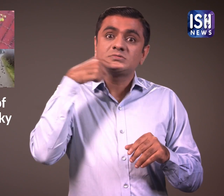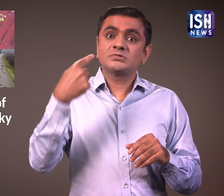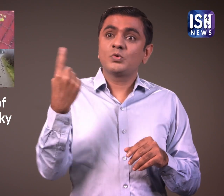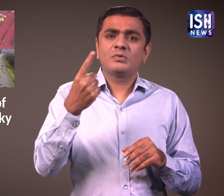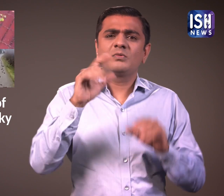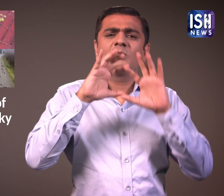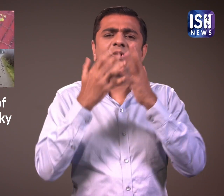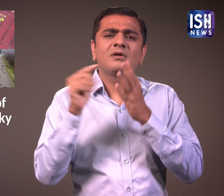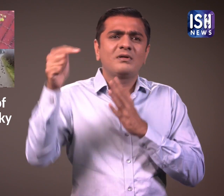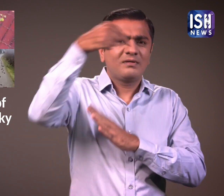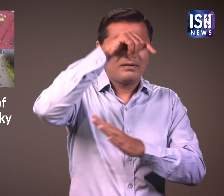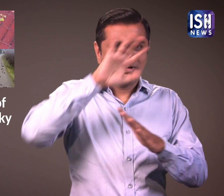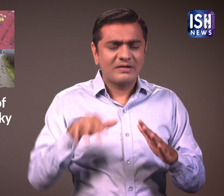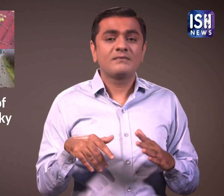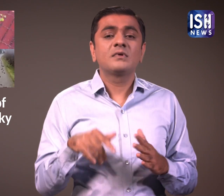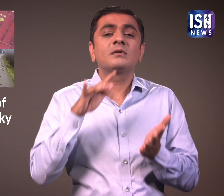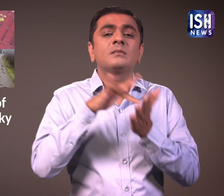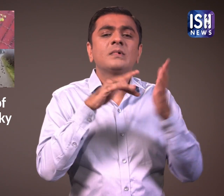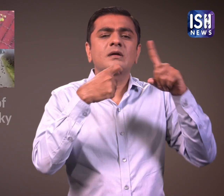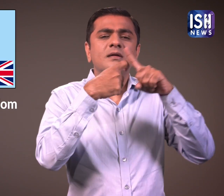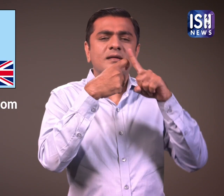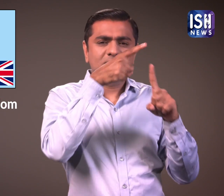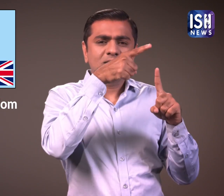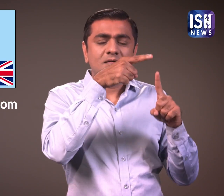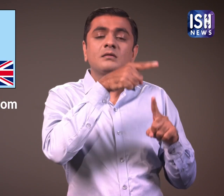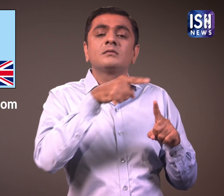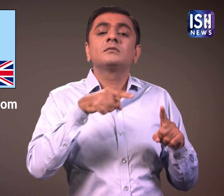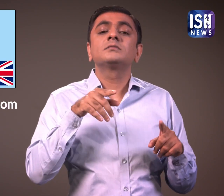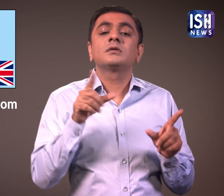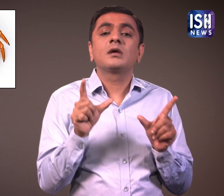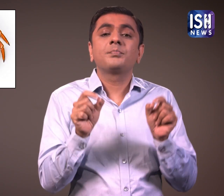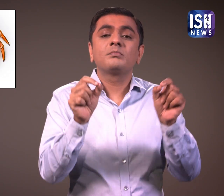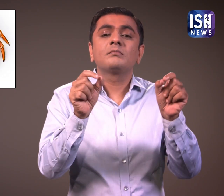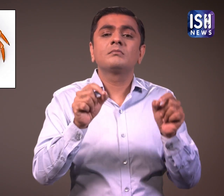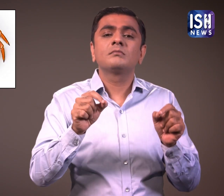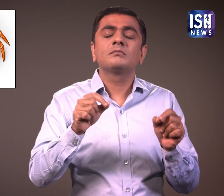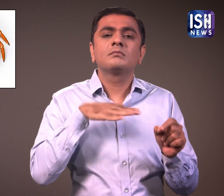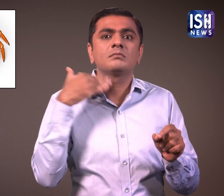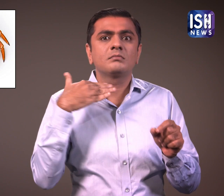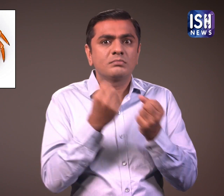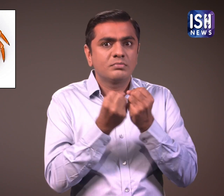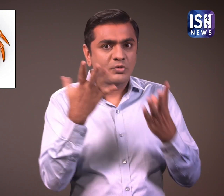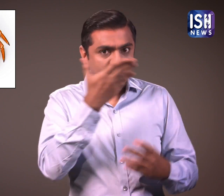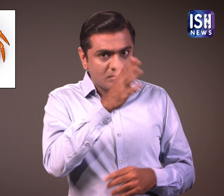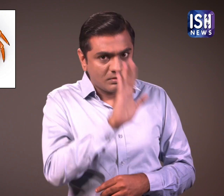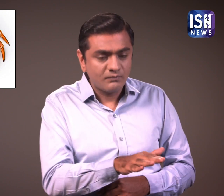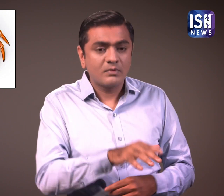इसी तरह की घटनाएं दुनिया भर में भी हुई है जिनमें केंट में बड़े पैमाने पर केखडे की मौत